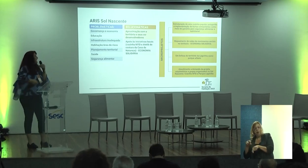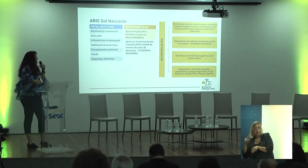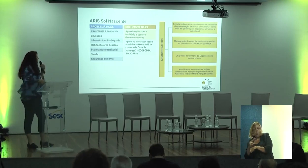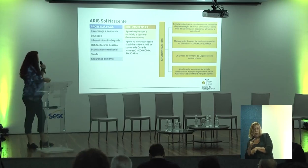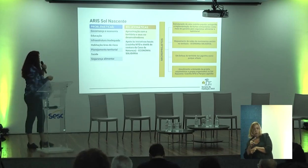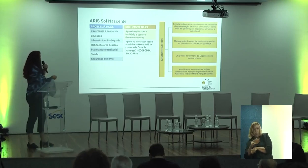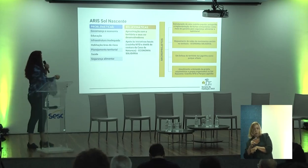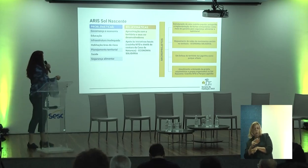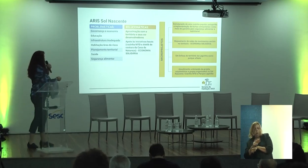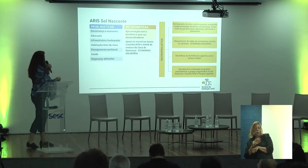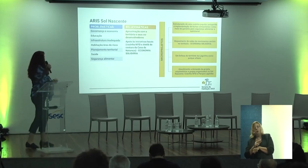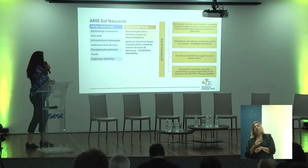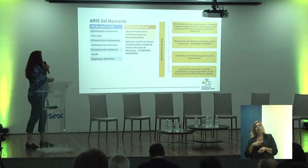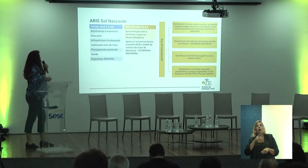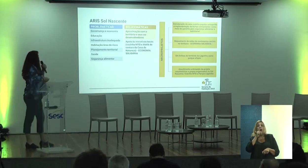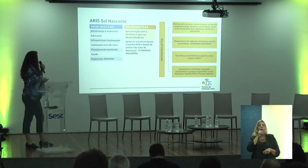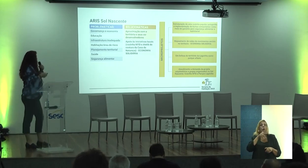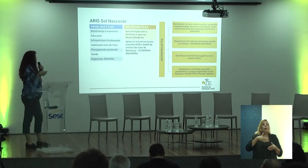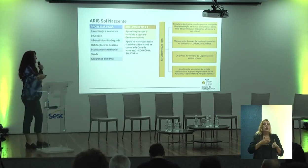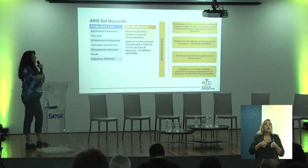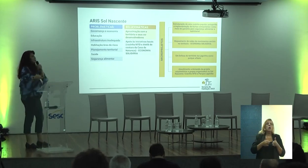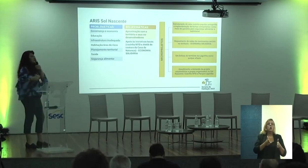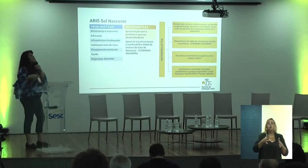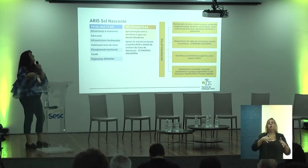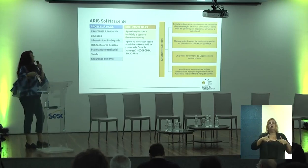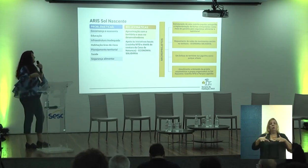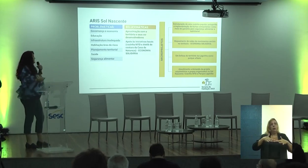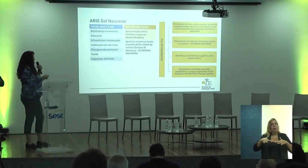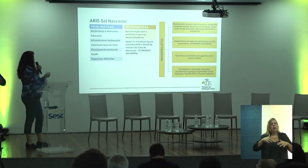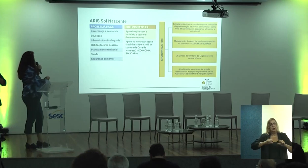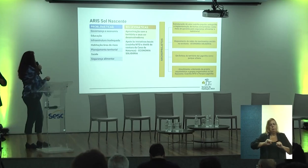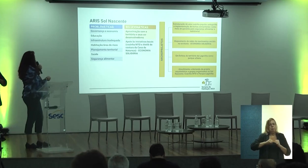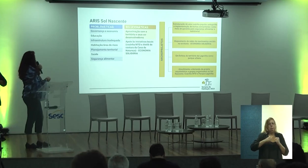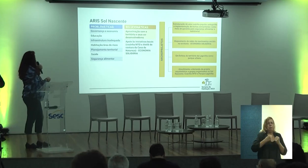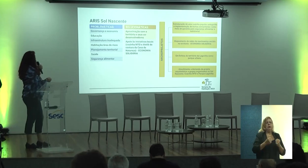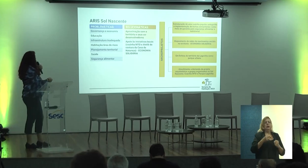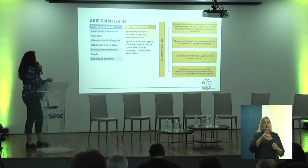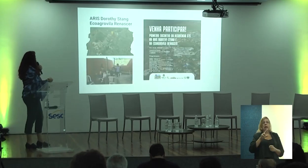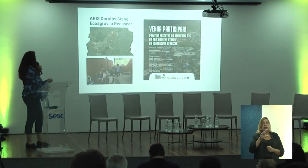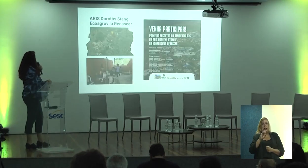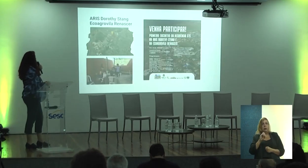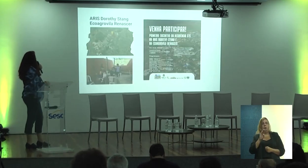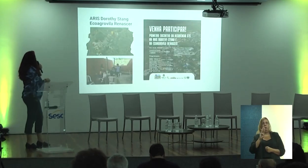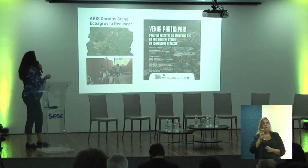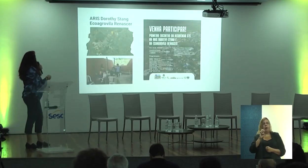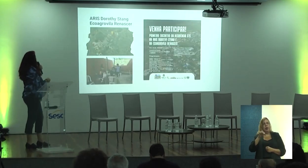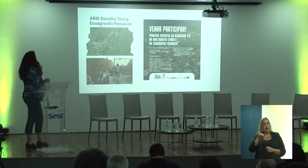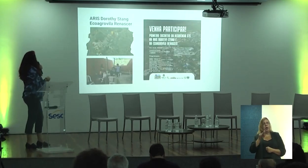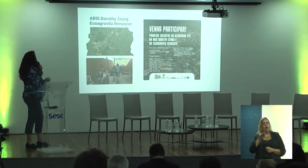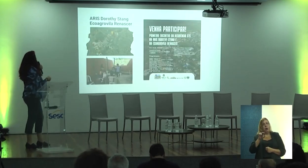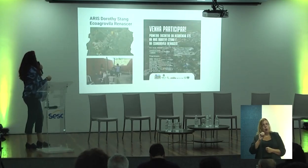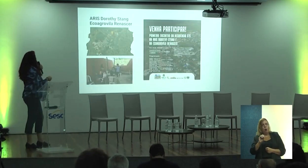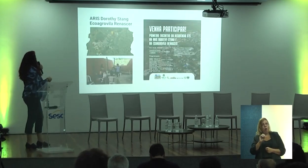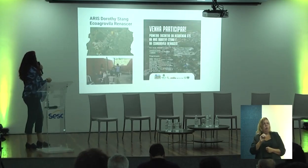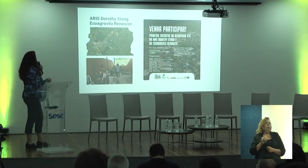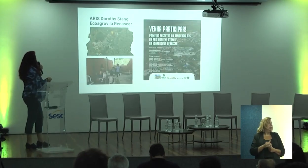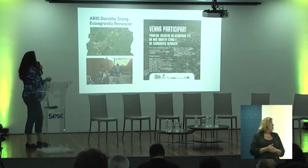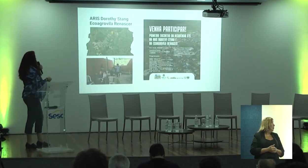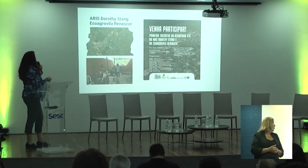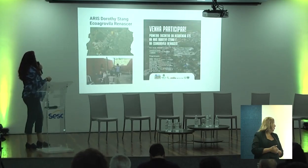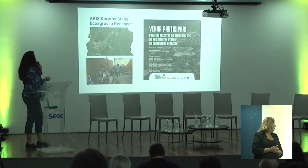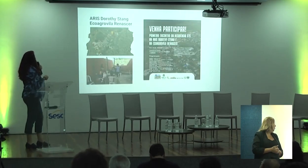os corpos hídricos. Tem um movimento grande em defesa do rio Melchior. E por aí vai.